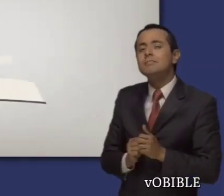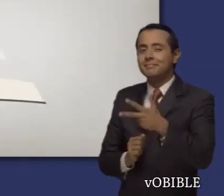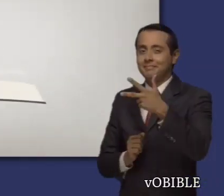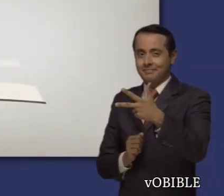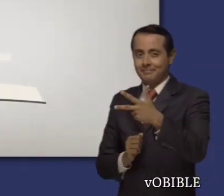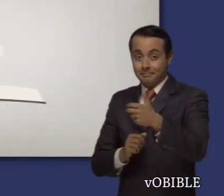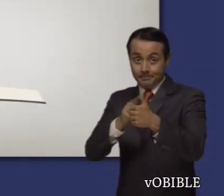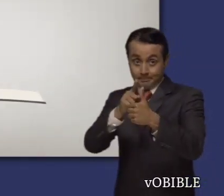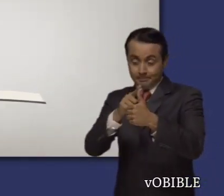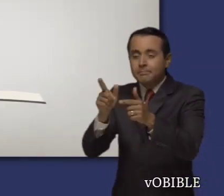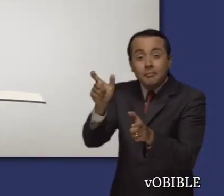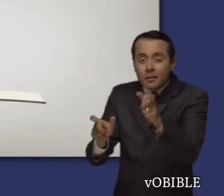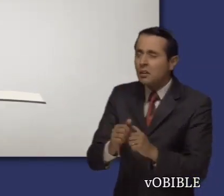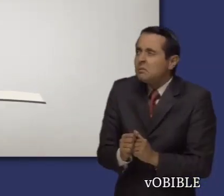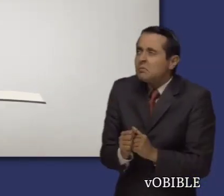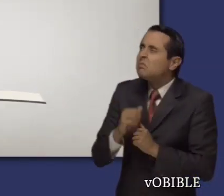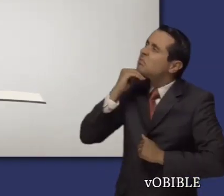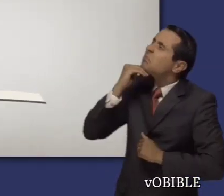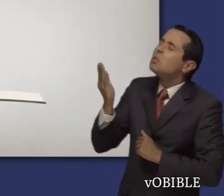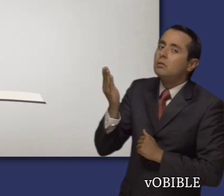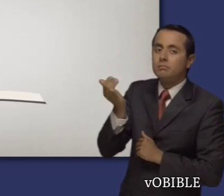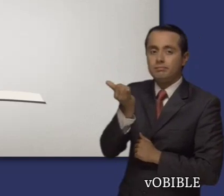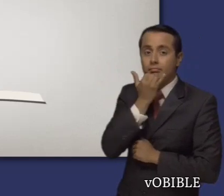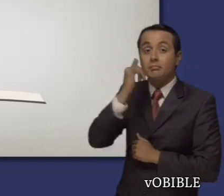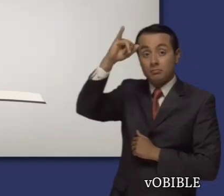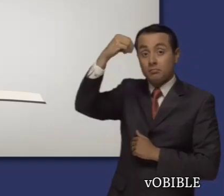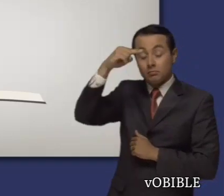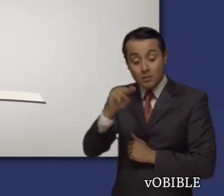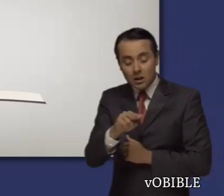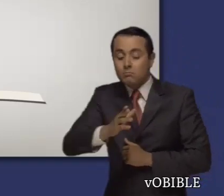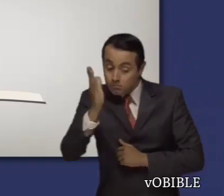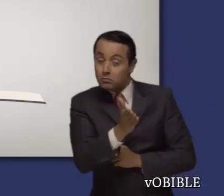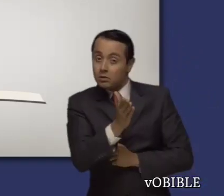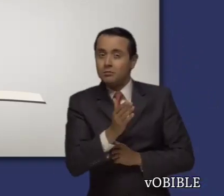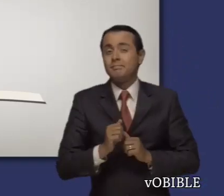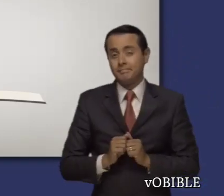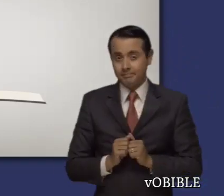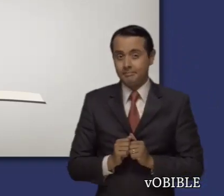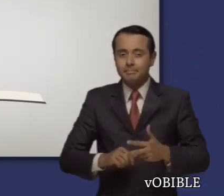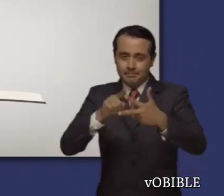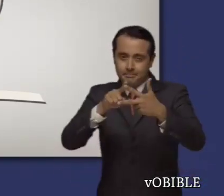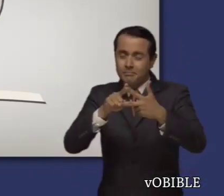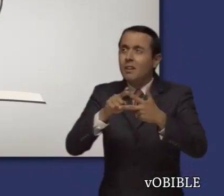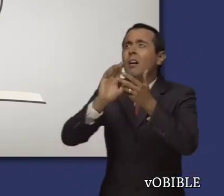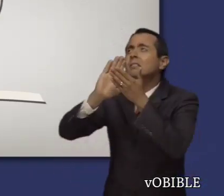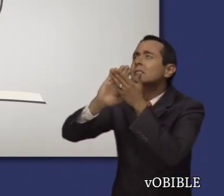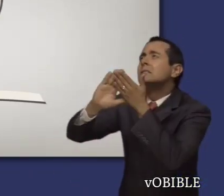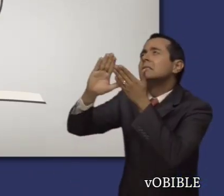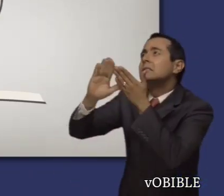Cuando estudie los cinco poemas de Lamentaciones, fíjese en que la rebelión conlleva el castigo divino,